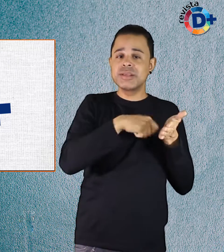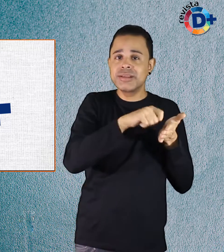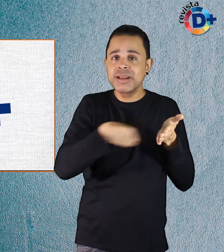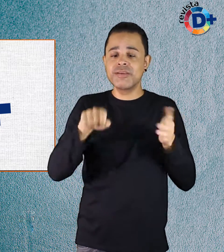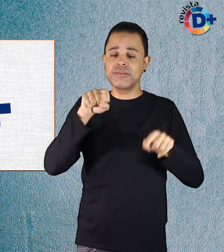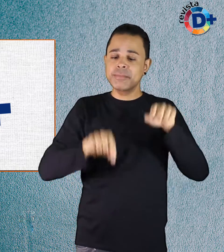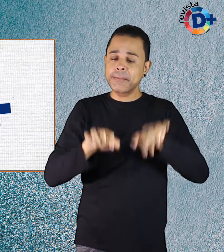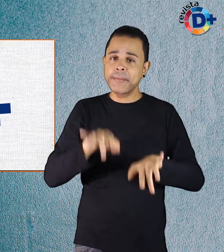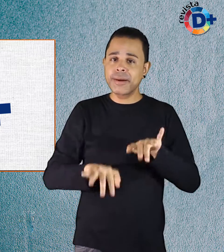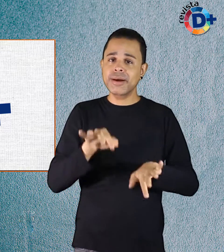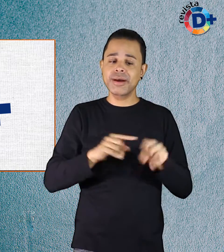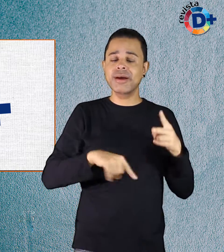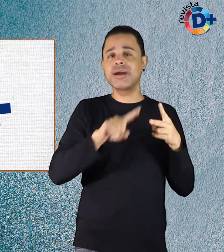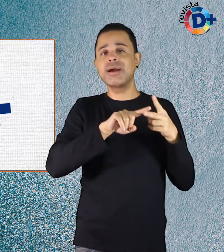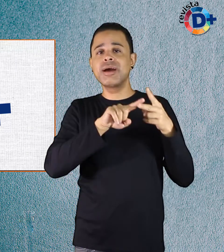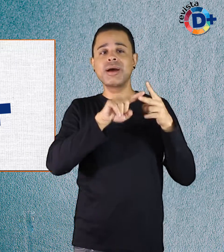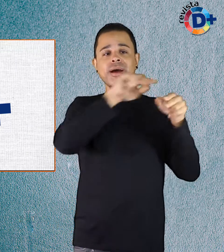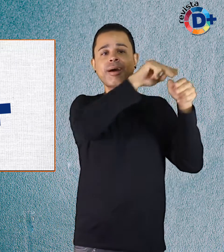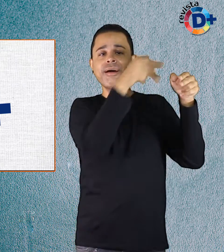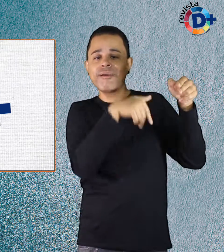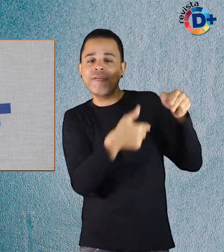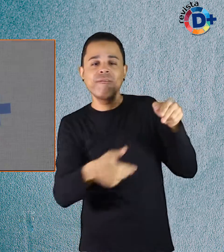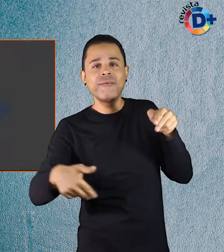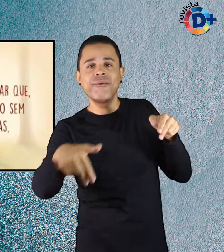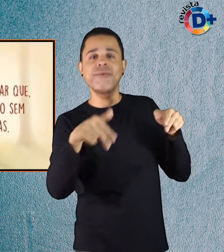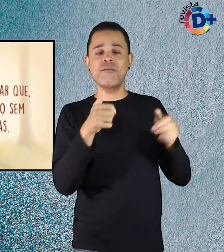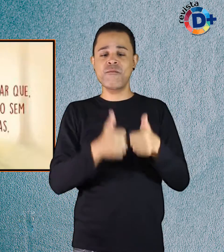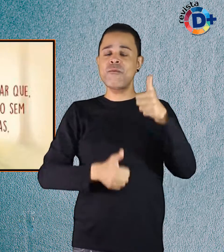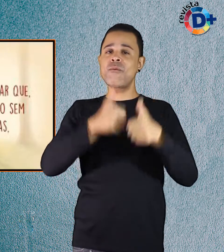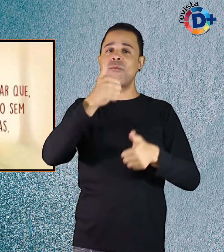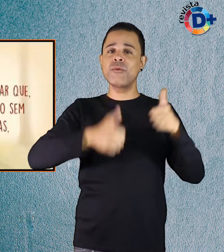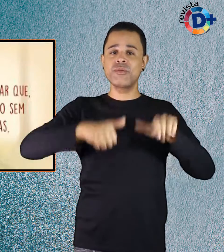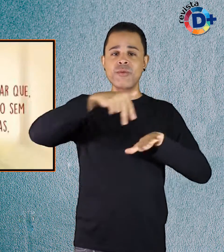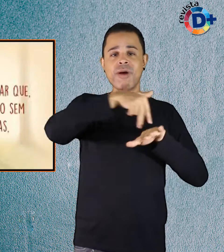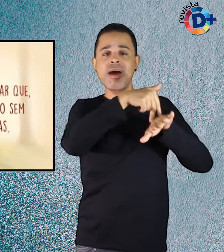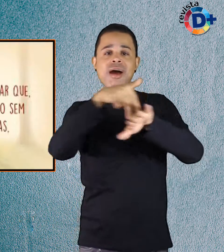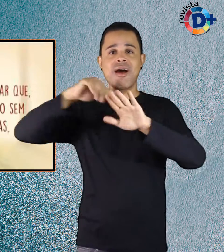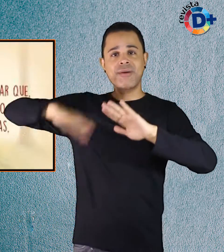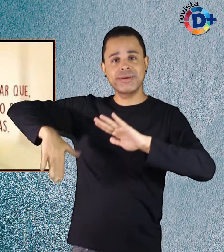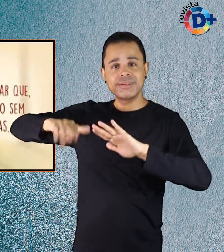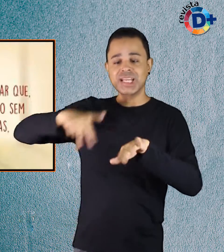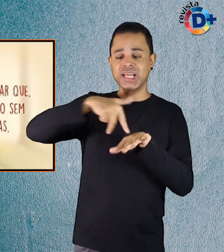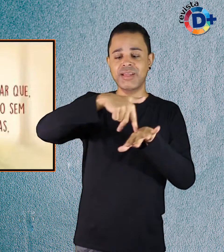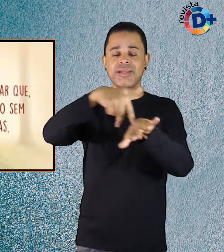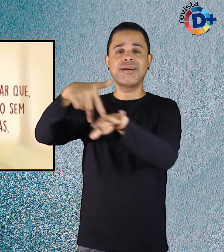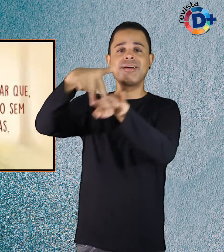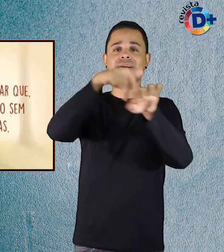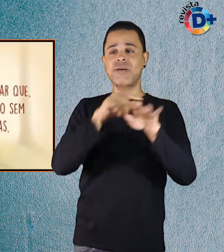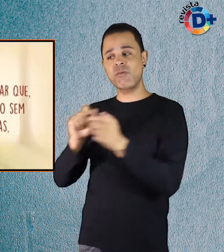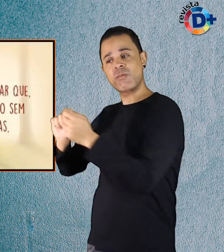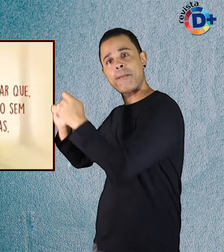mergulhar, surfar, jogar futebol, andar de skate, jogar